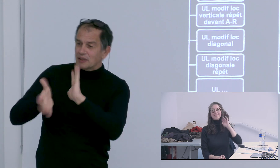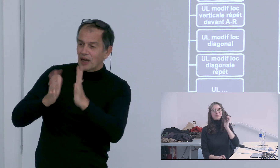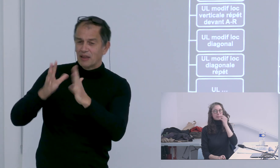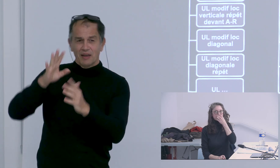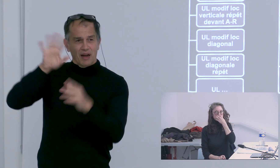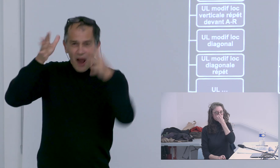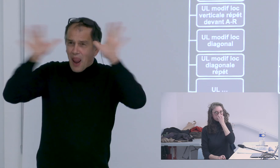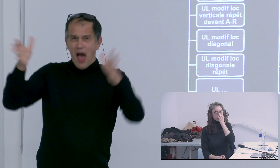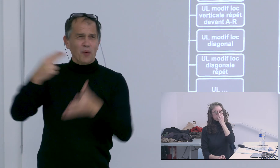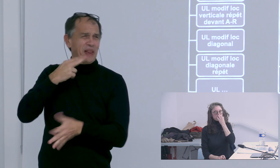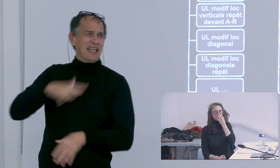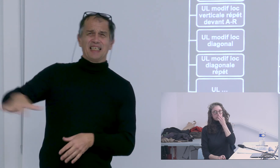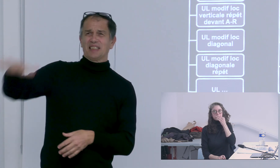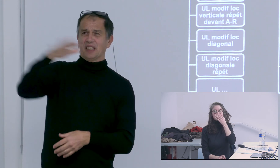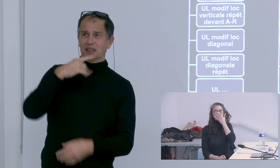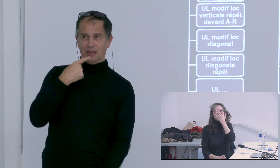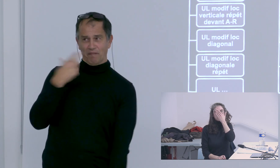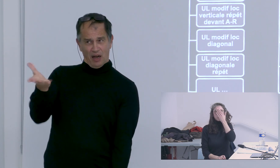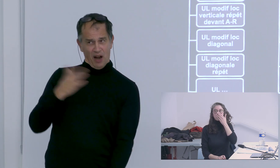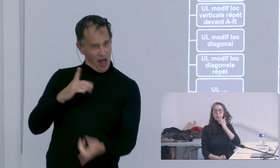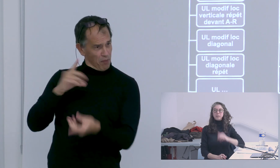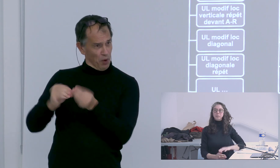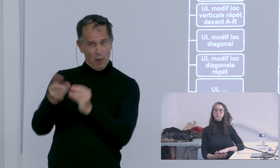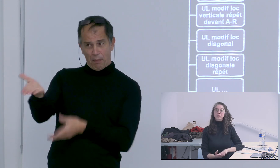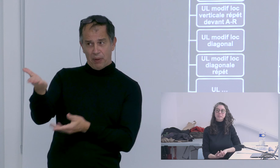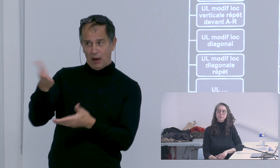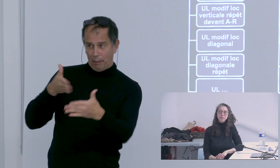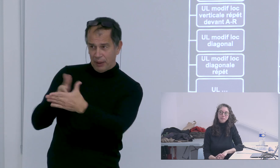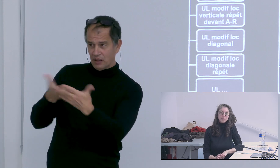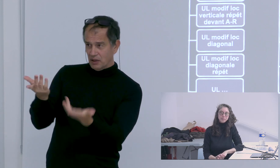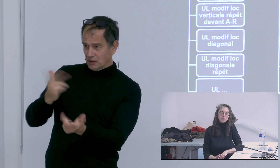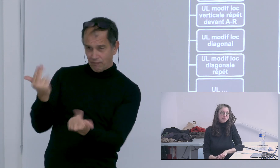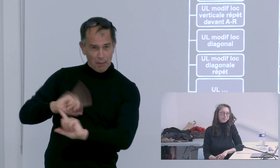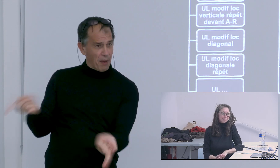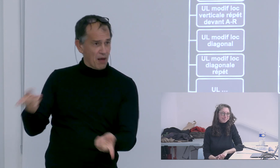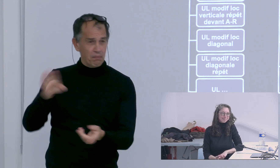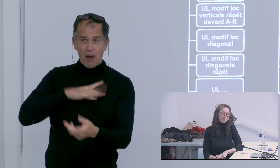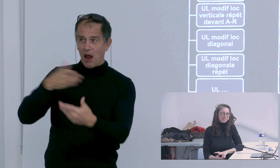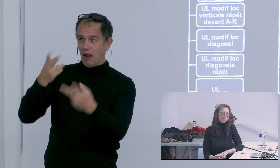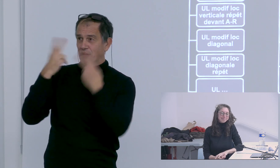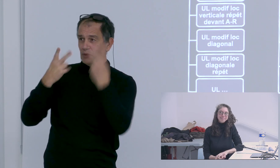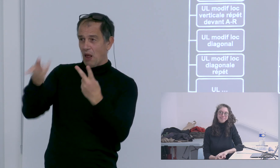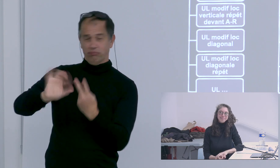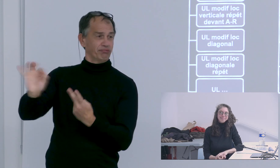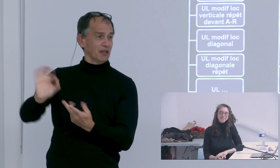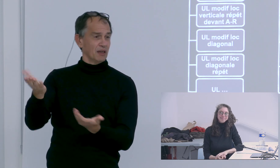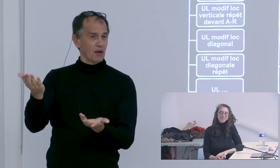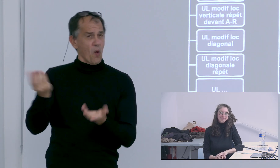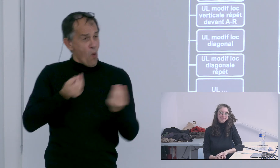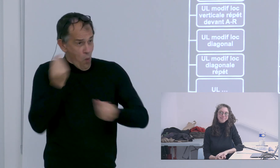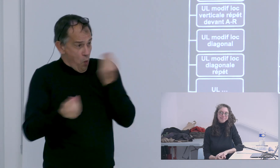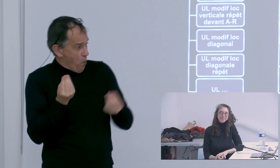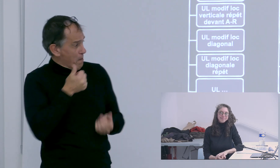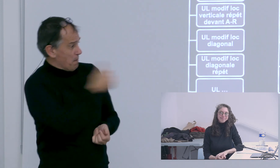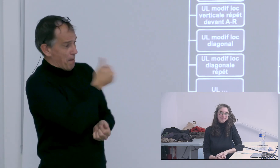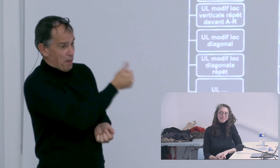écrite et que dans cette trace écrite il a des limitations et ça m'interroge parce que j'ai l'impression qu'Élan est largement employé dans la recherche sur les